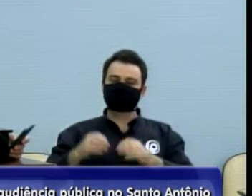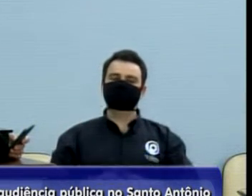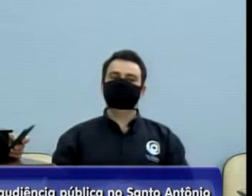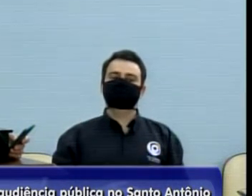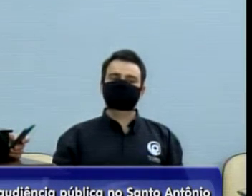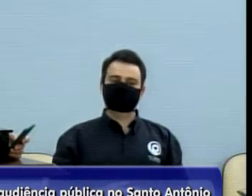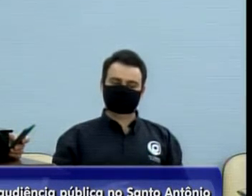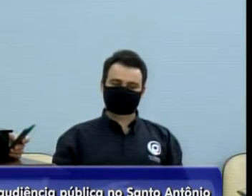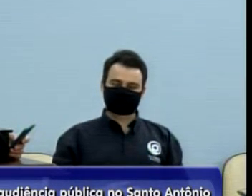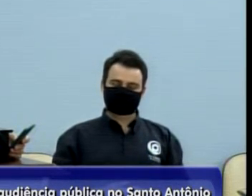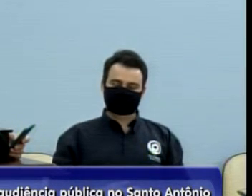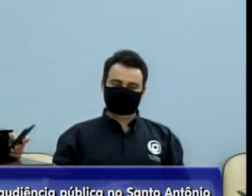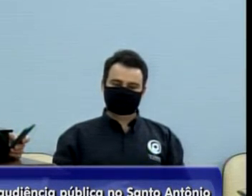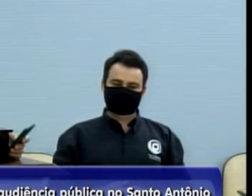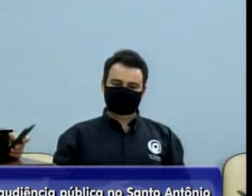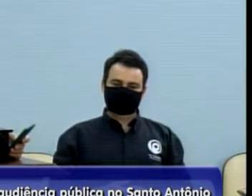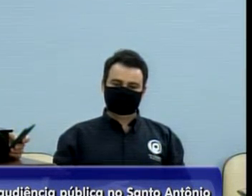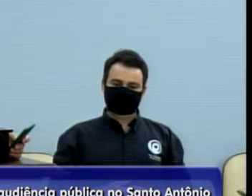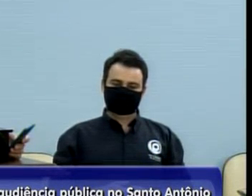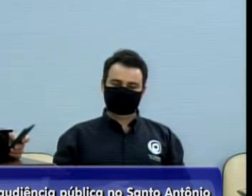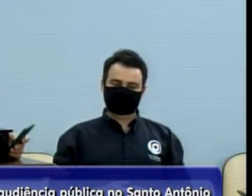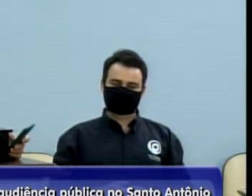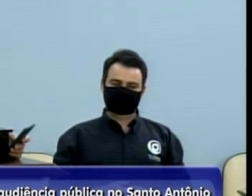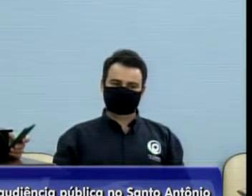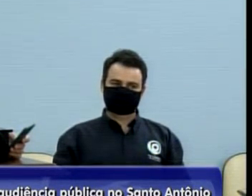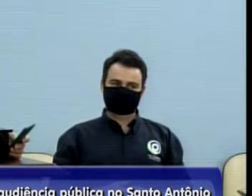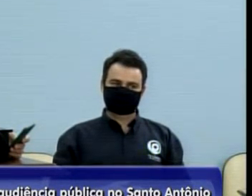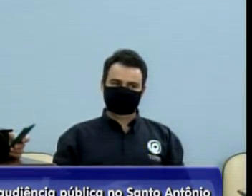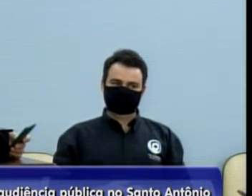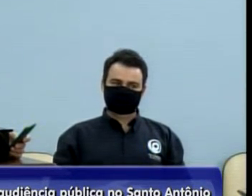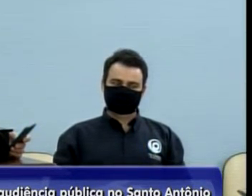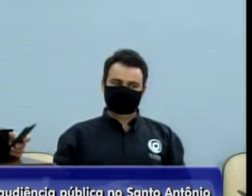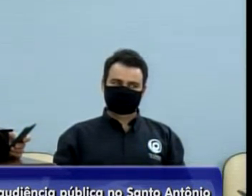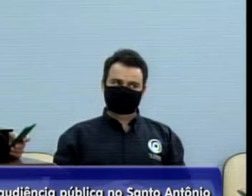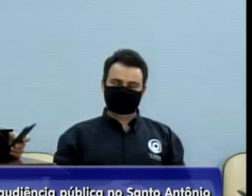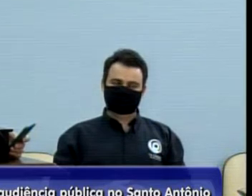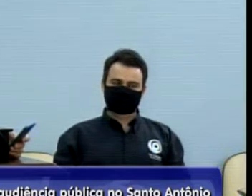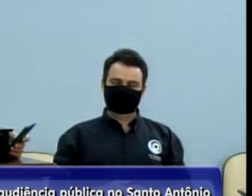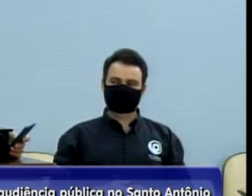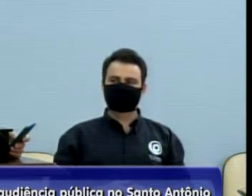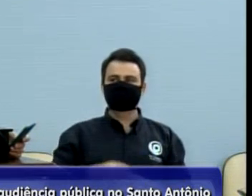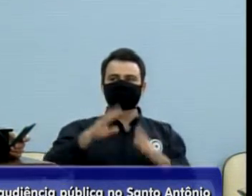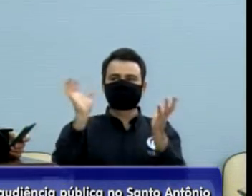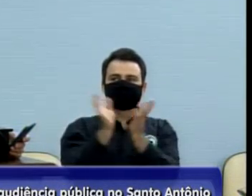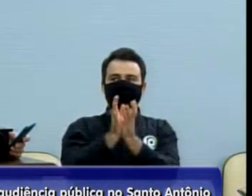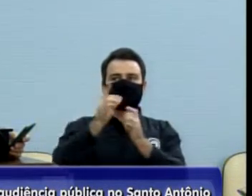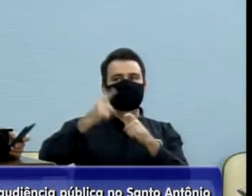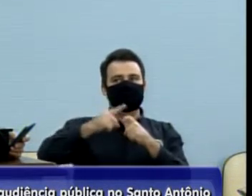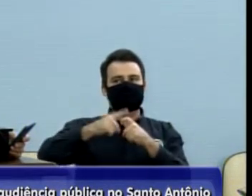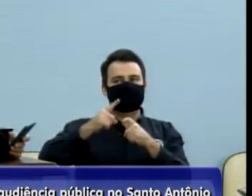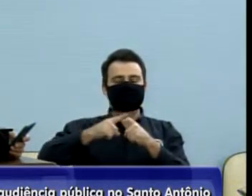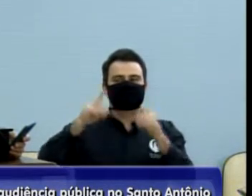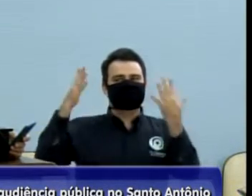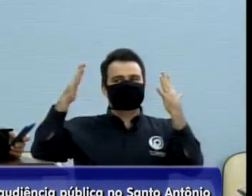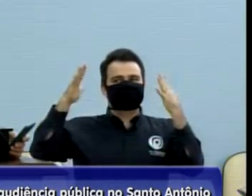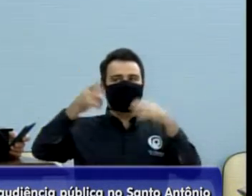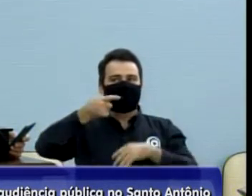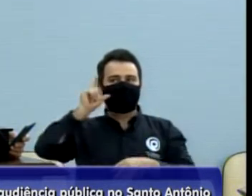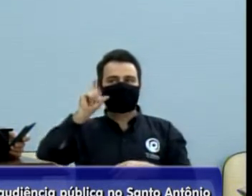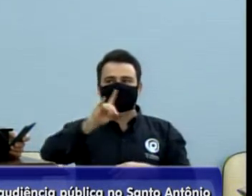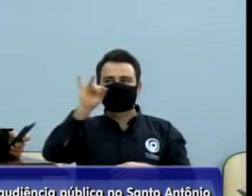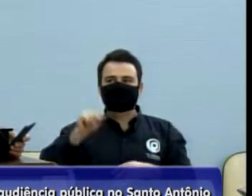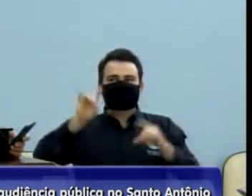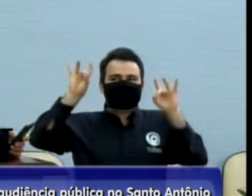vou iniciar também deixando aqui meu, ao mesmo tempo parabenizando os médicos por seu dia e também meus